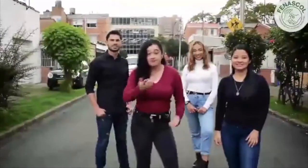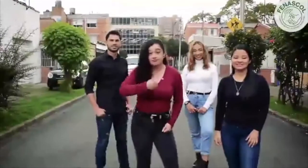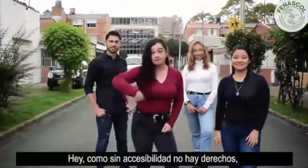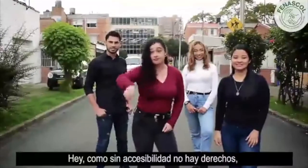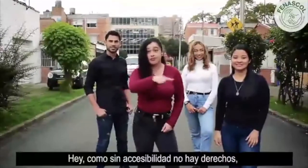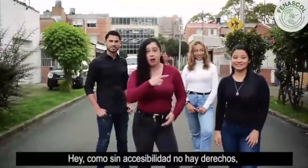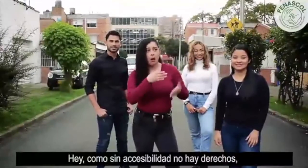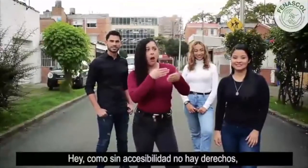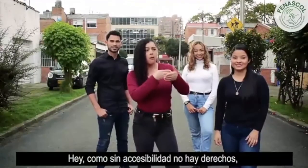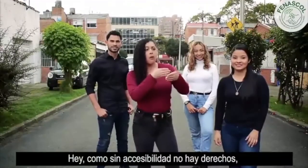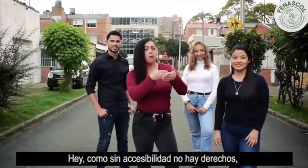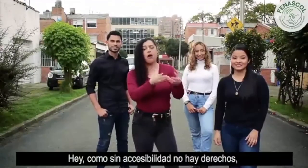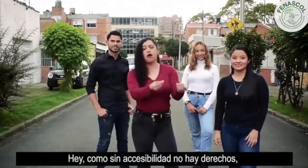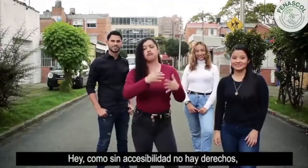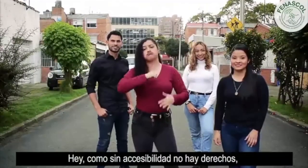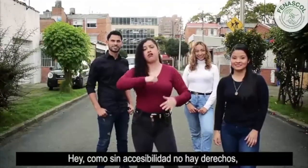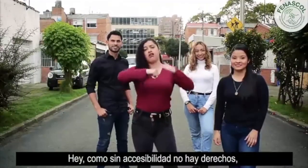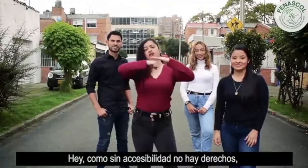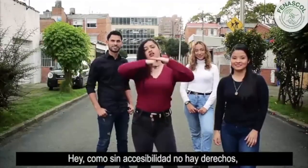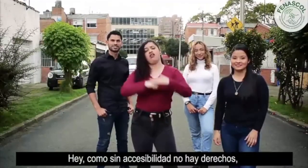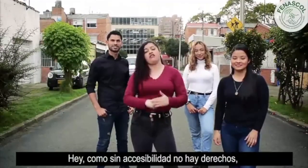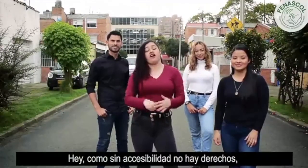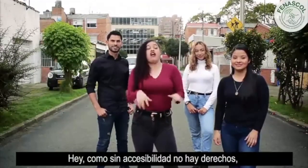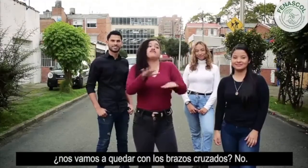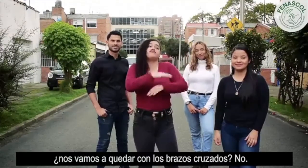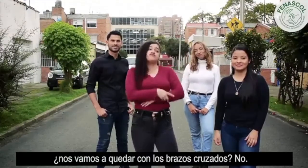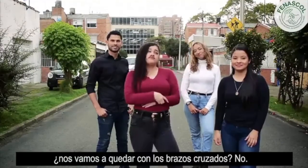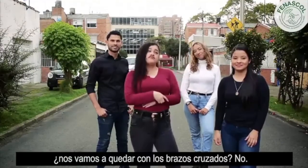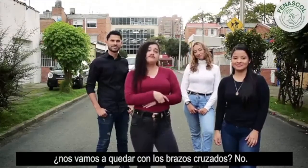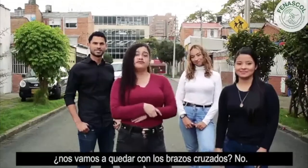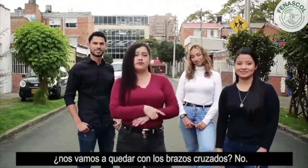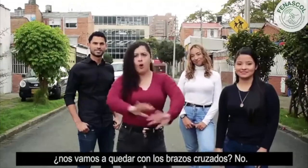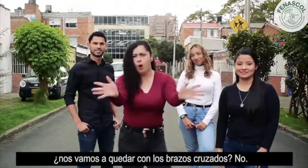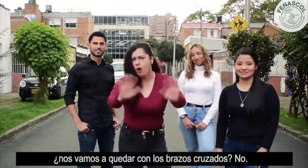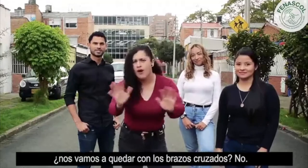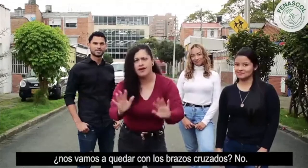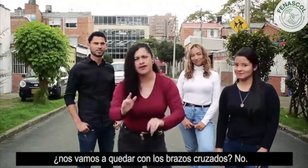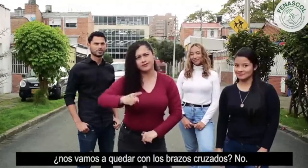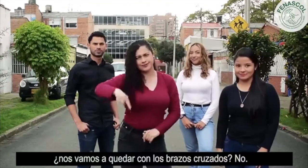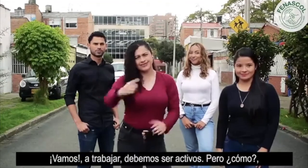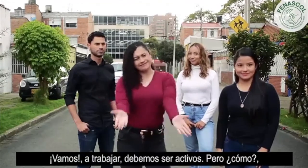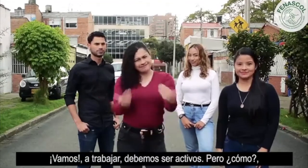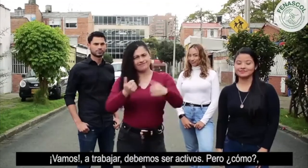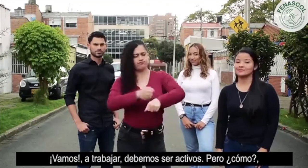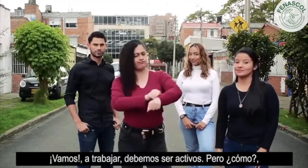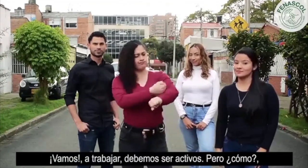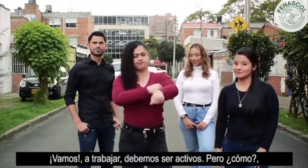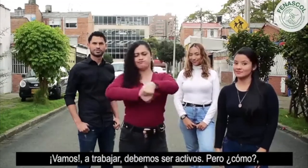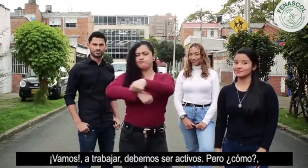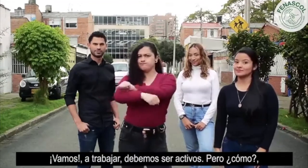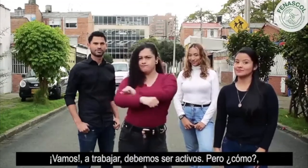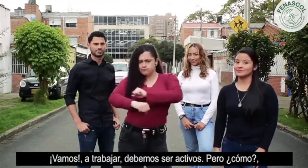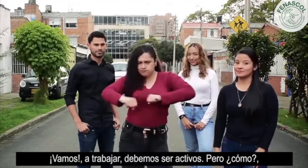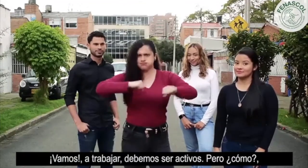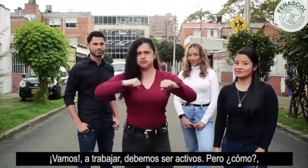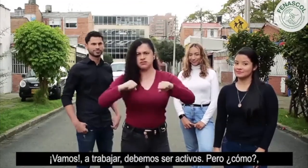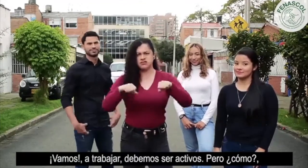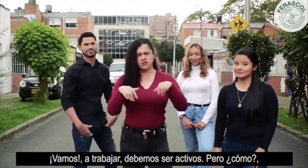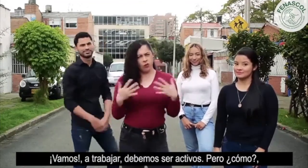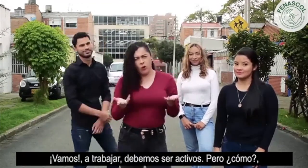Ey, como sin accesibilidad no hay derechos, ¿nos vamos a quedar con los brazos cruzados? No. Vamos a trabajar, debemos ser activos. ¿Pero cómo?